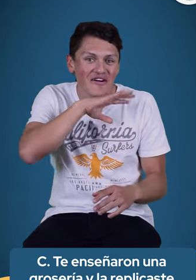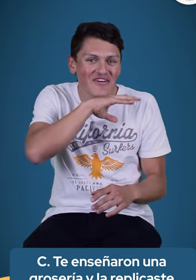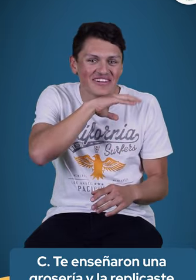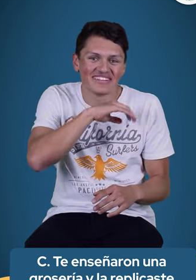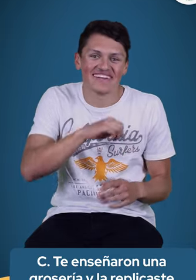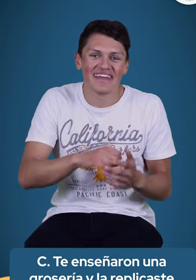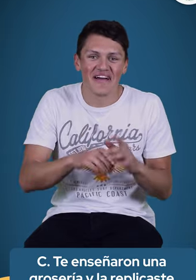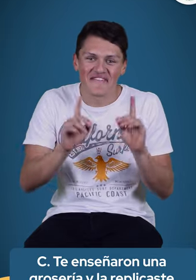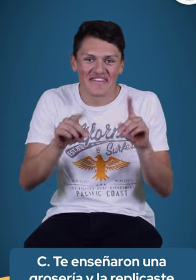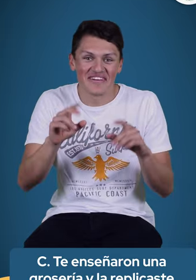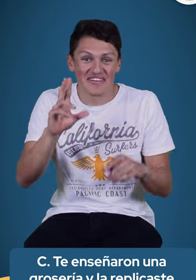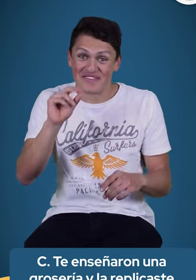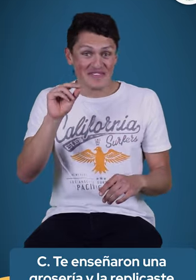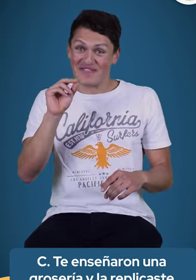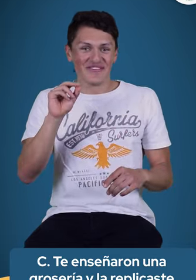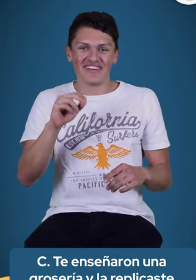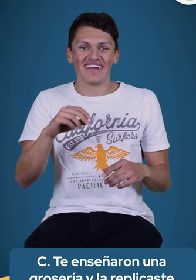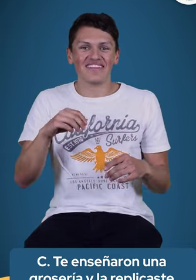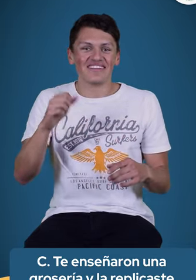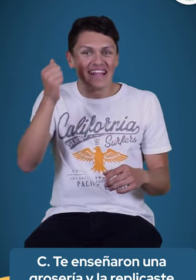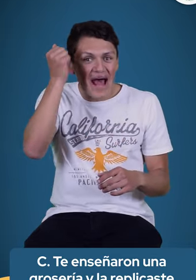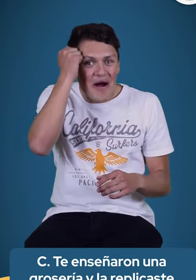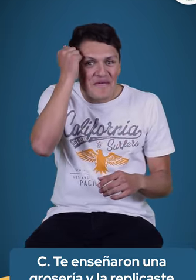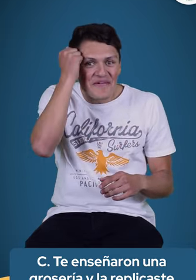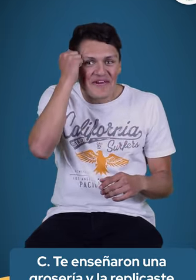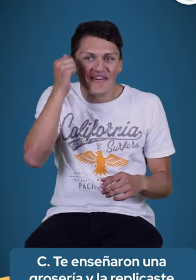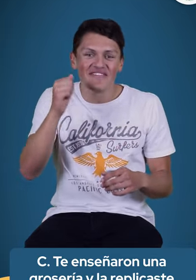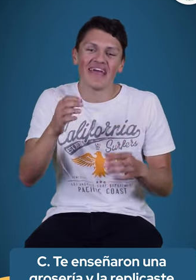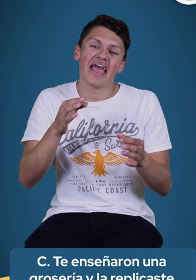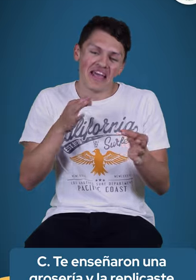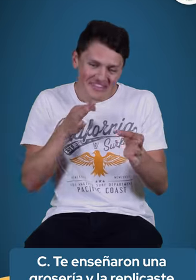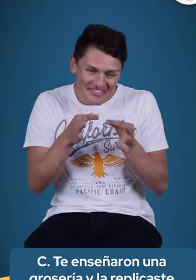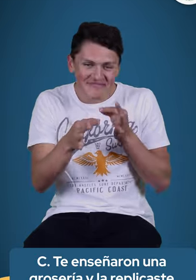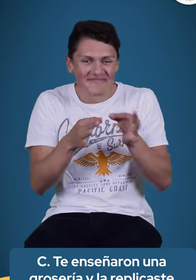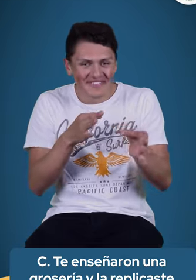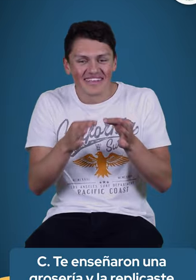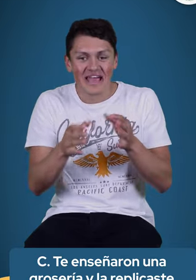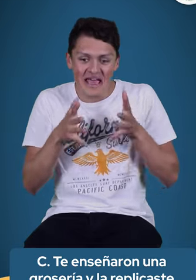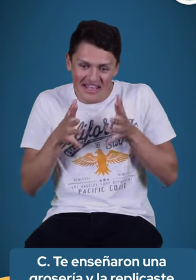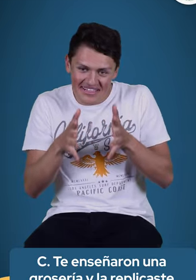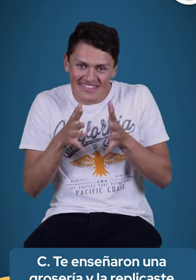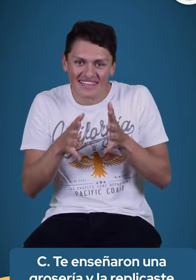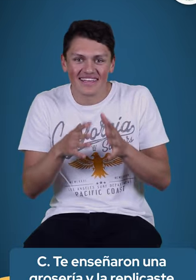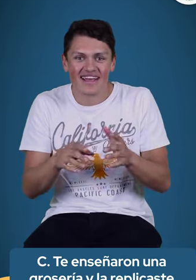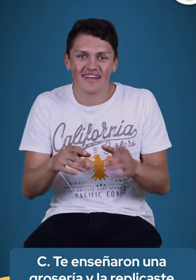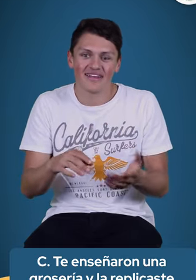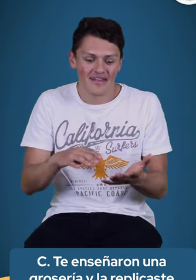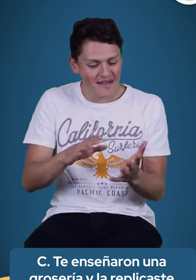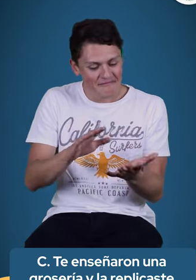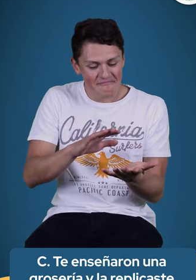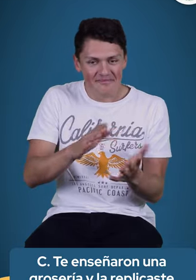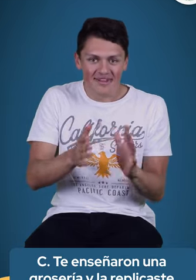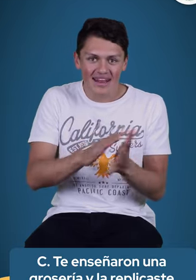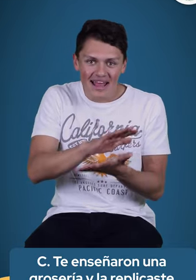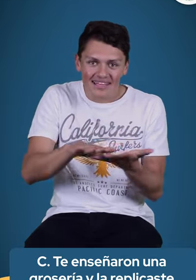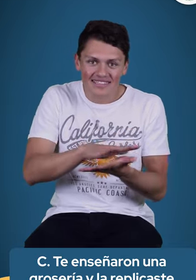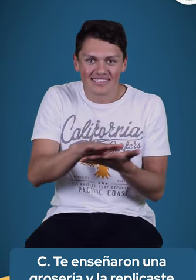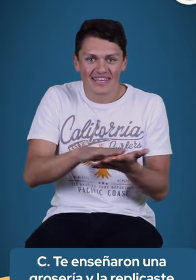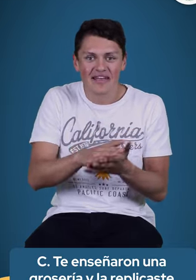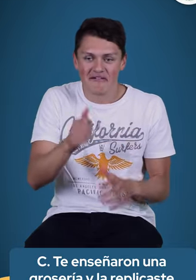B. allí donde los instructores nos han explicado y nos han enseñado las señas adecuadas, las